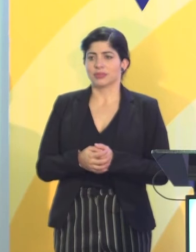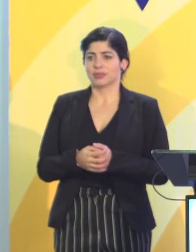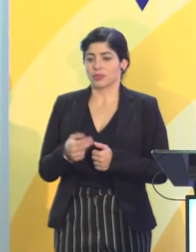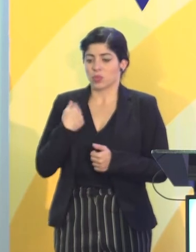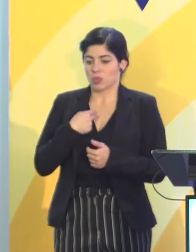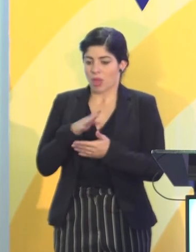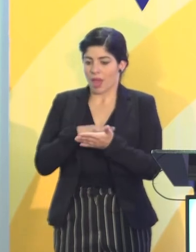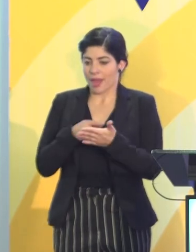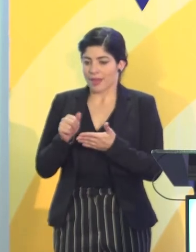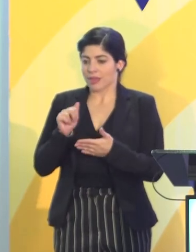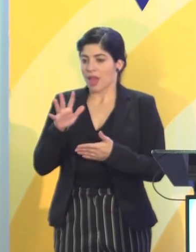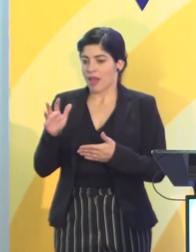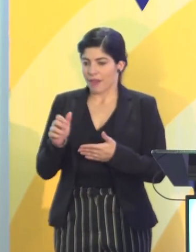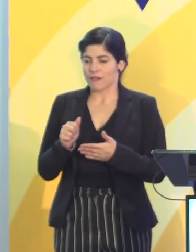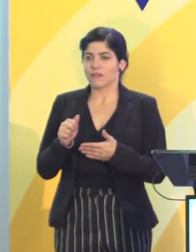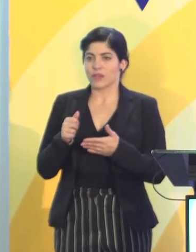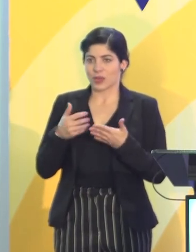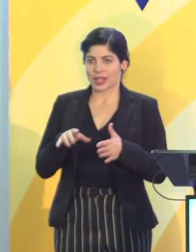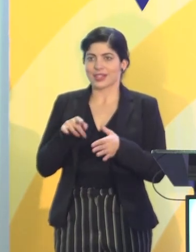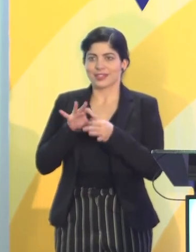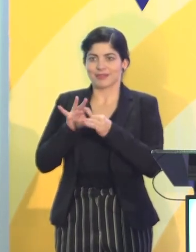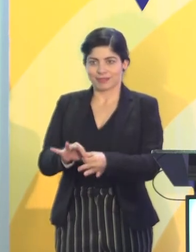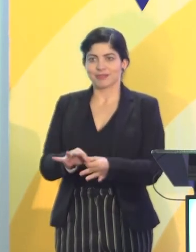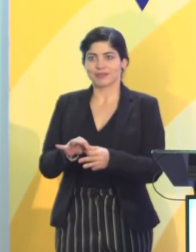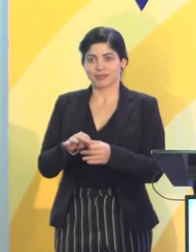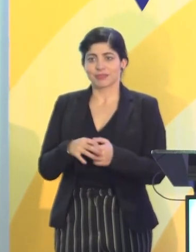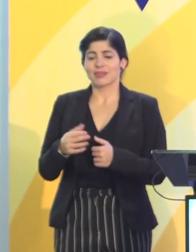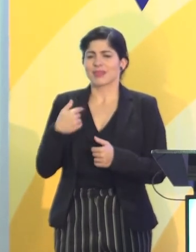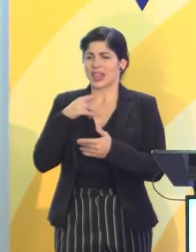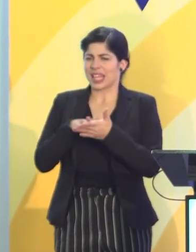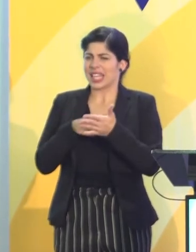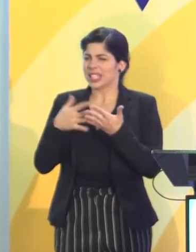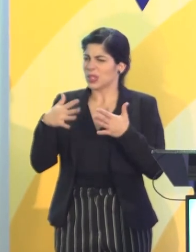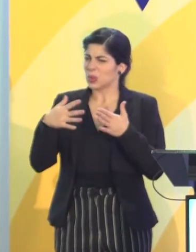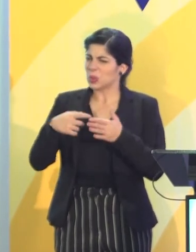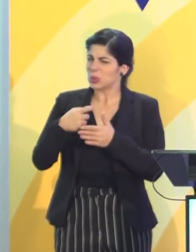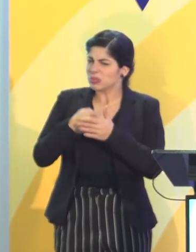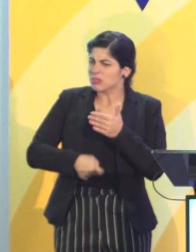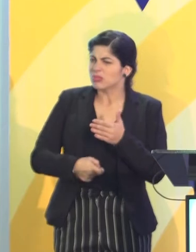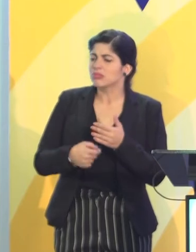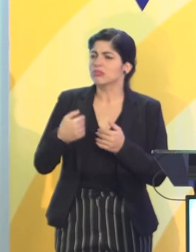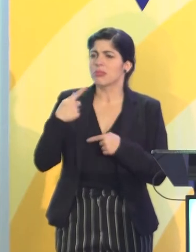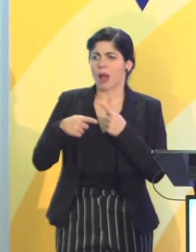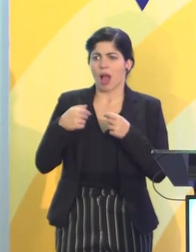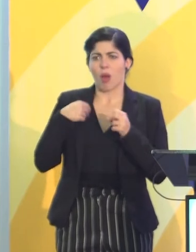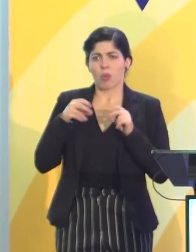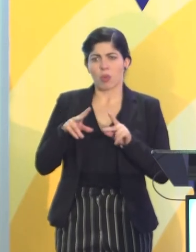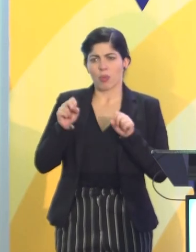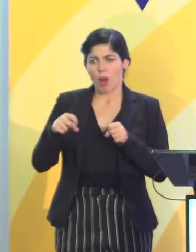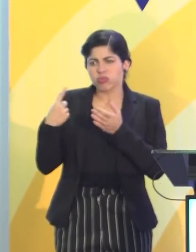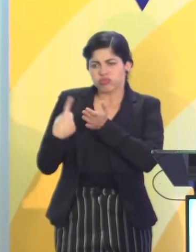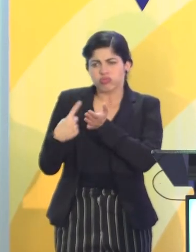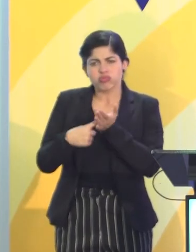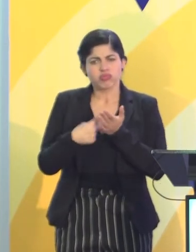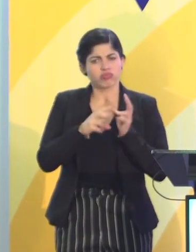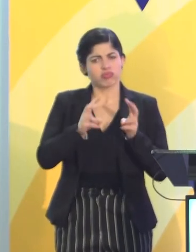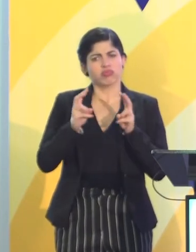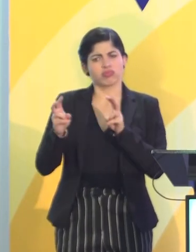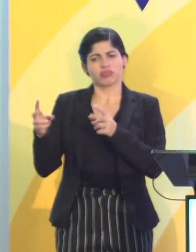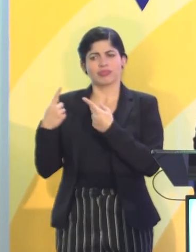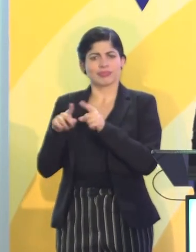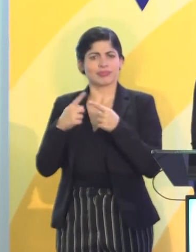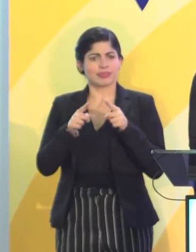nuestra agenda afrodescendiente. Tendremos una agenda exhaustiva. Vamos a tener la posibilidad de debatir de diversos temas.